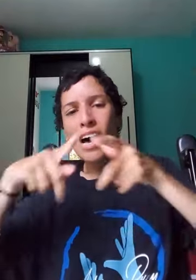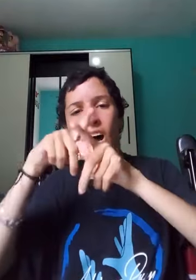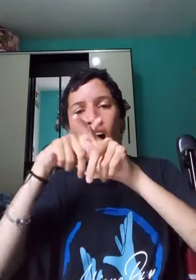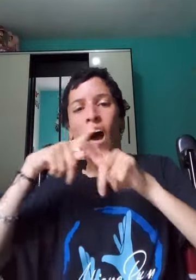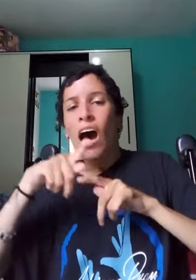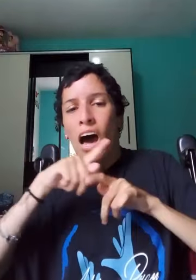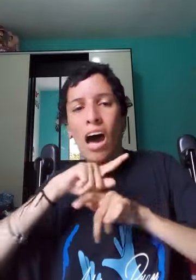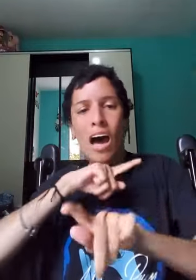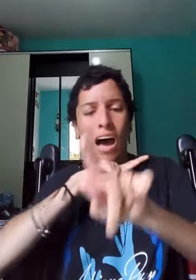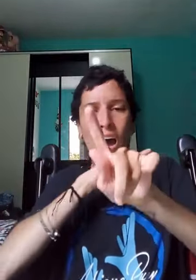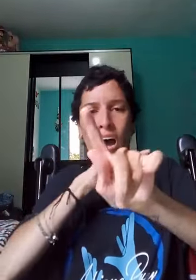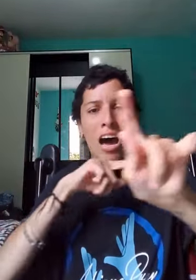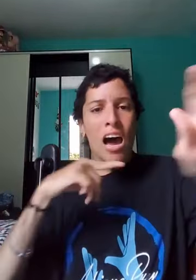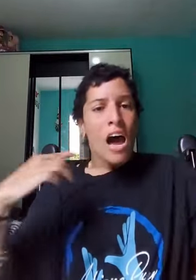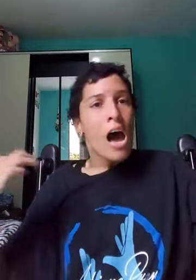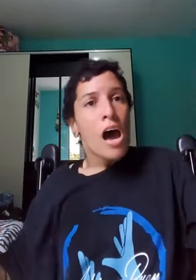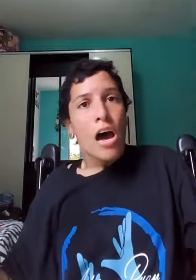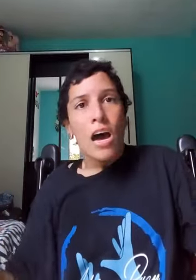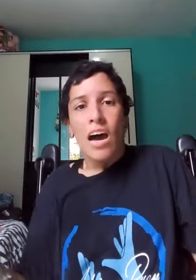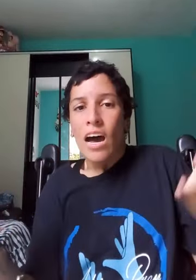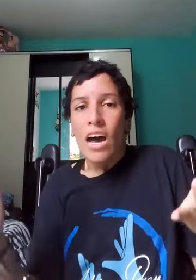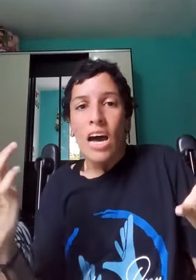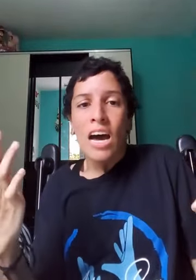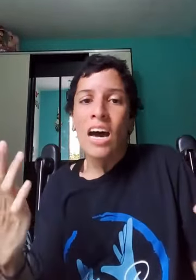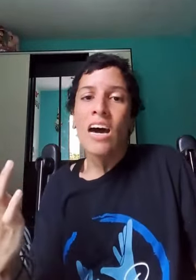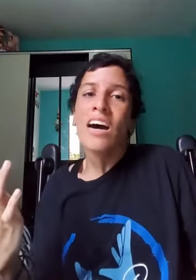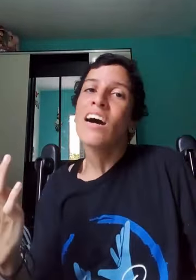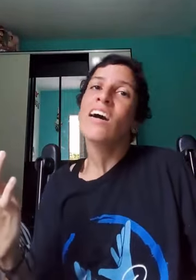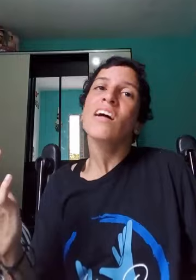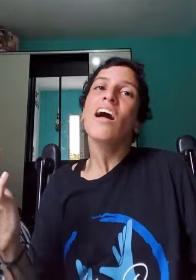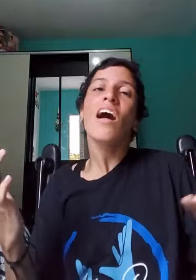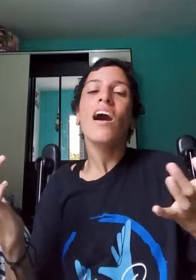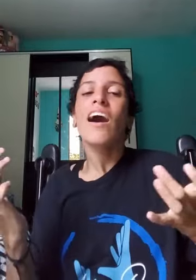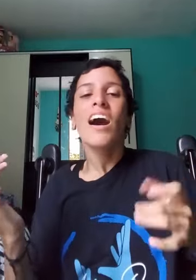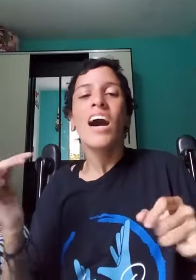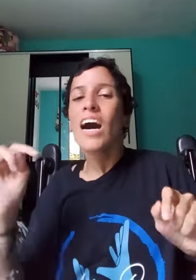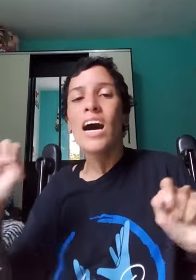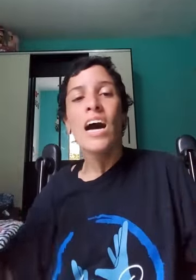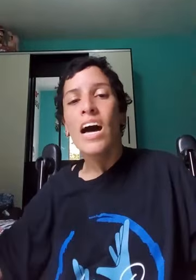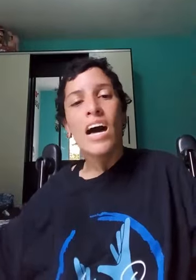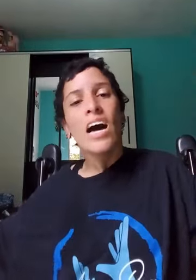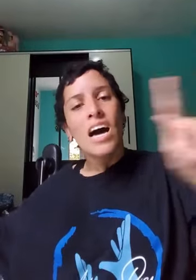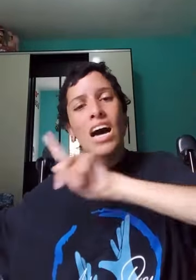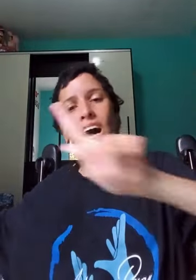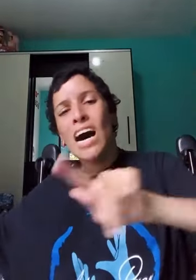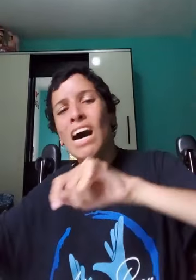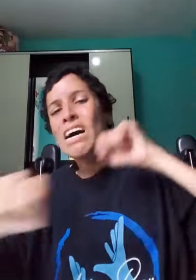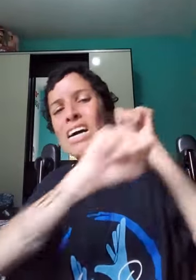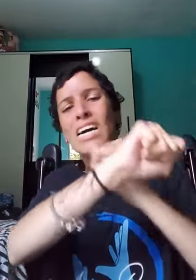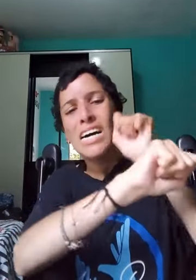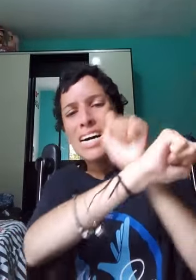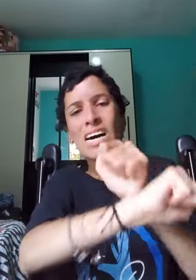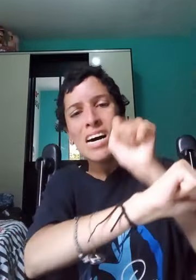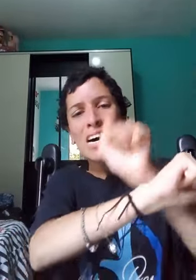que o tempo pode afastar nós dois Não